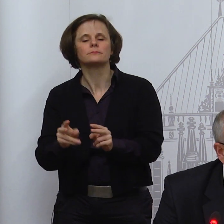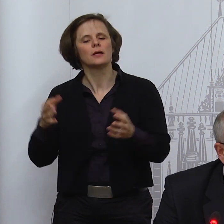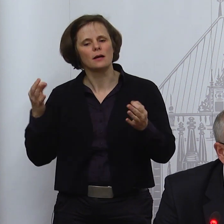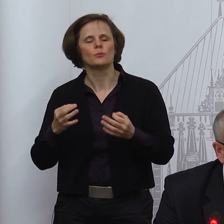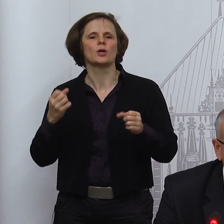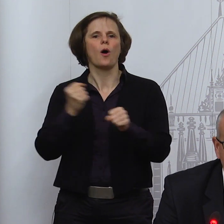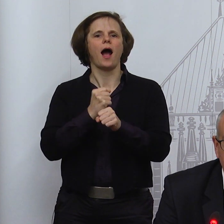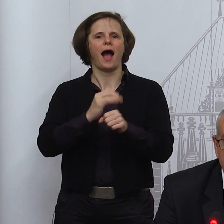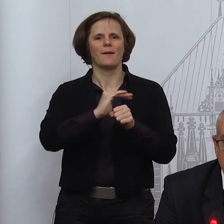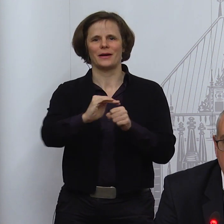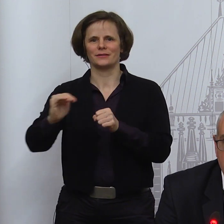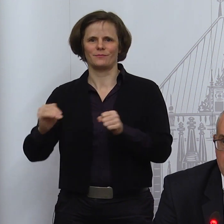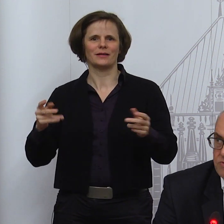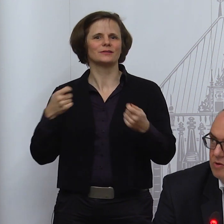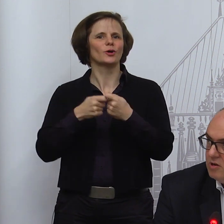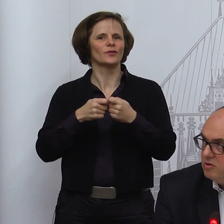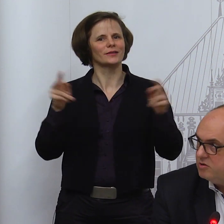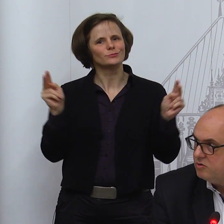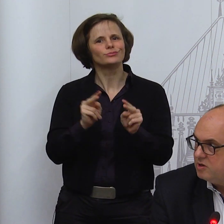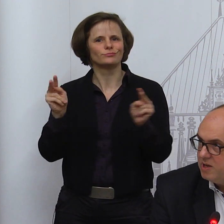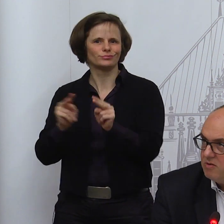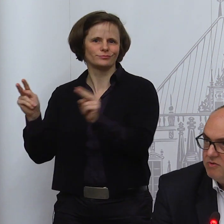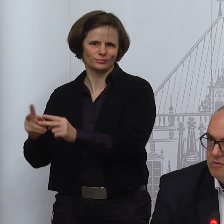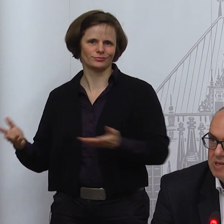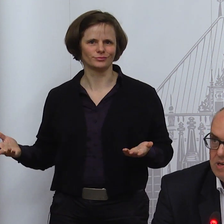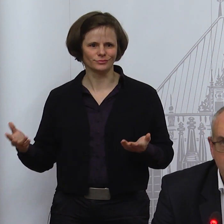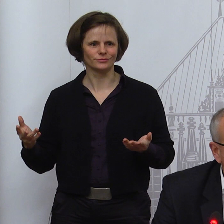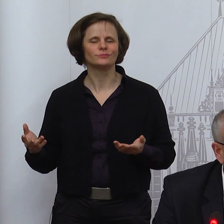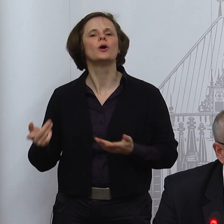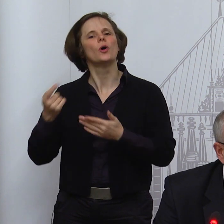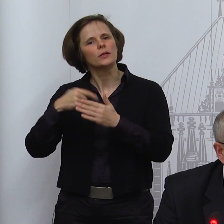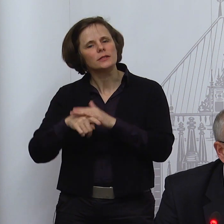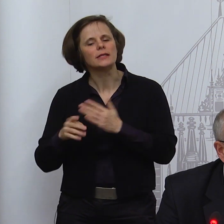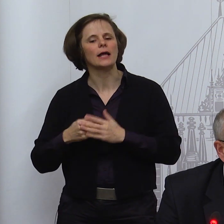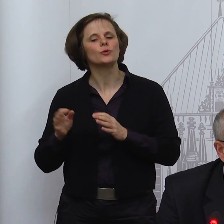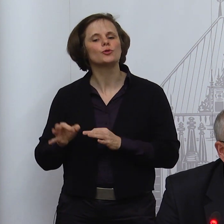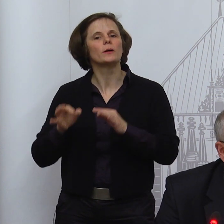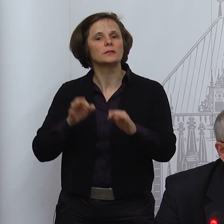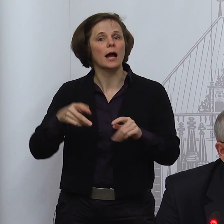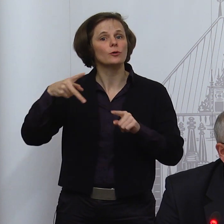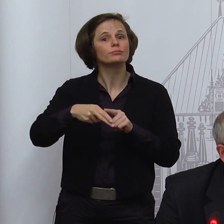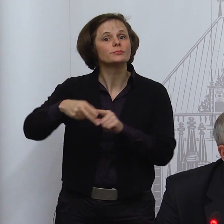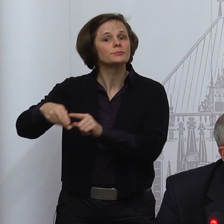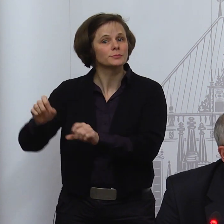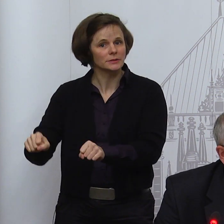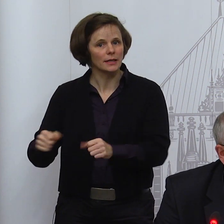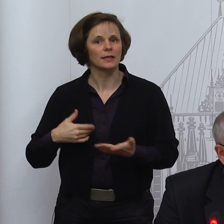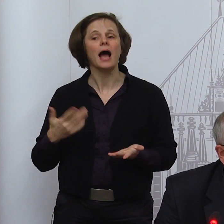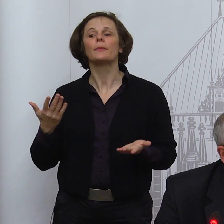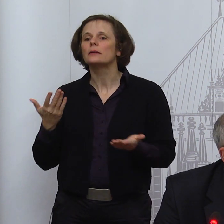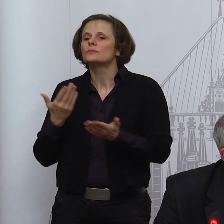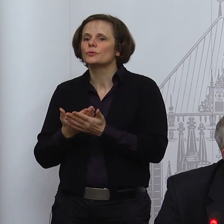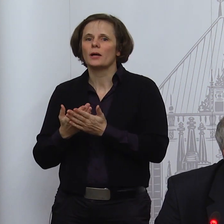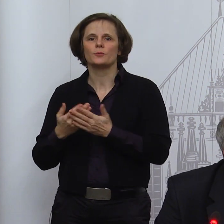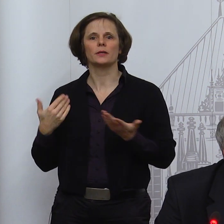Kontakte reduziert werden, und das führt auch zur Unterbrechung von Übertragungswegen, dass aber immer noch viel weniger Leute im Homeoffice sind als zum Beispiel